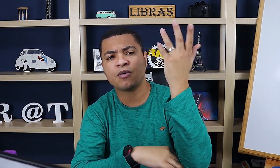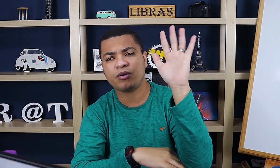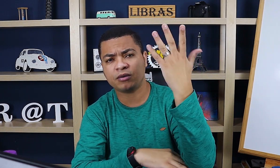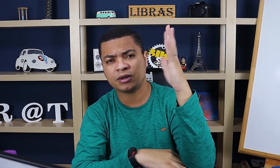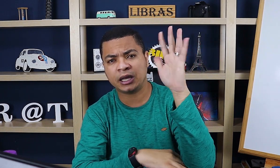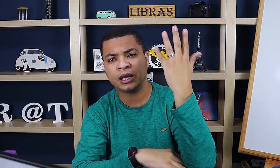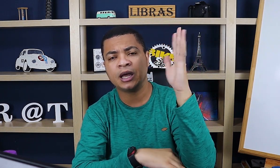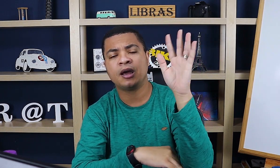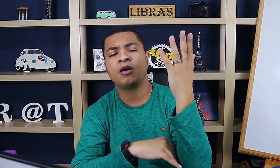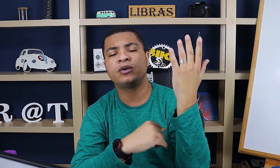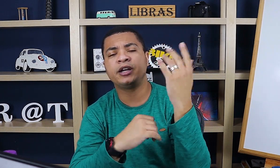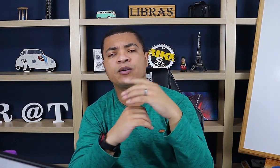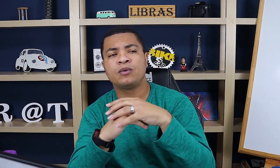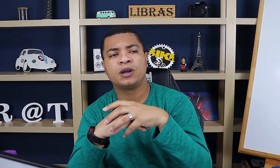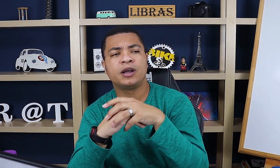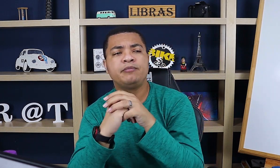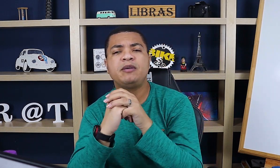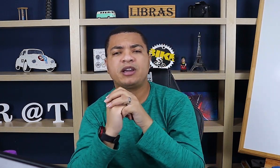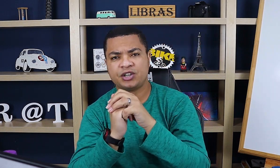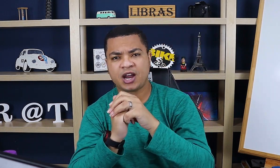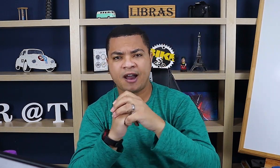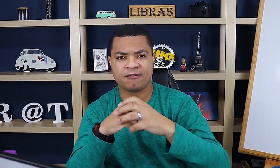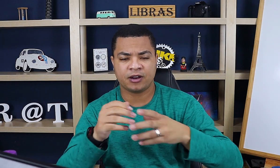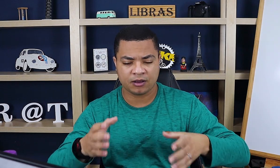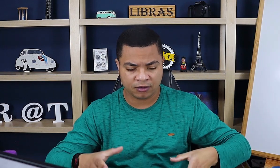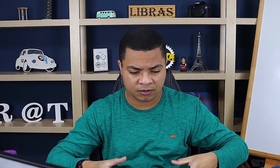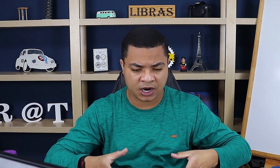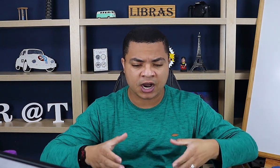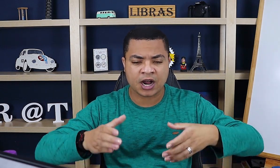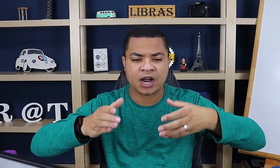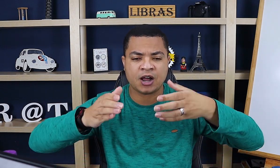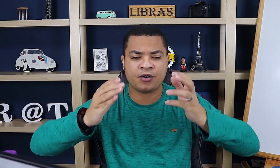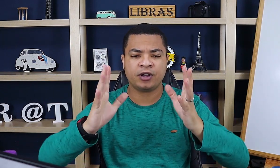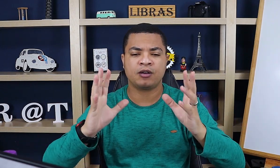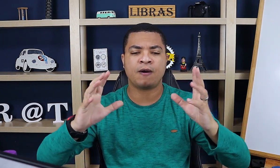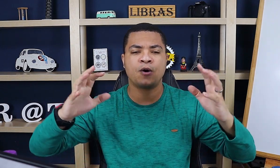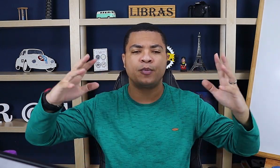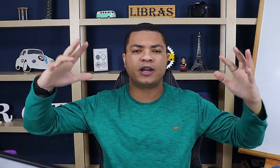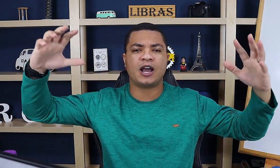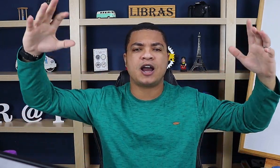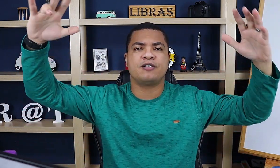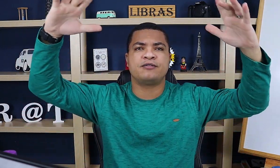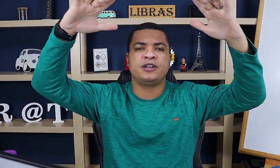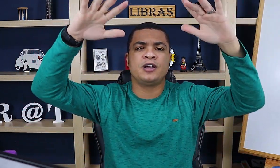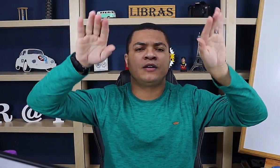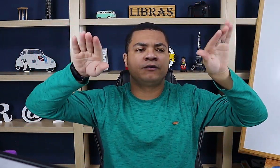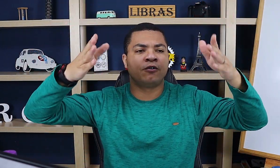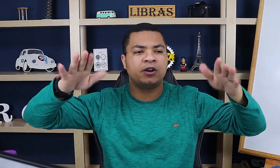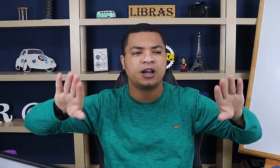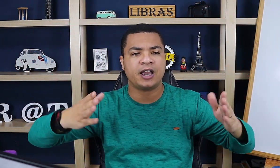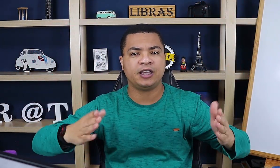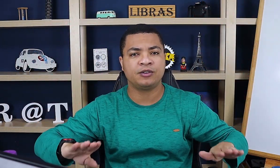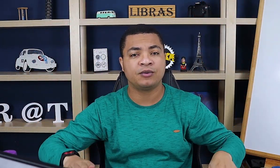icônico, né? Rodrigo, mímica de árvore. Caule, copa da árvore. Folha caindo.